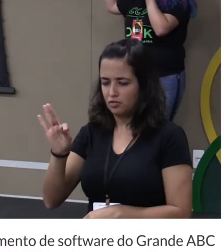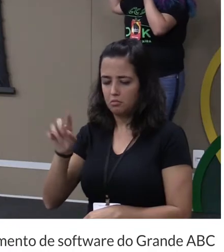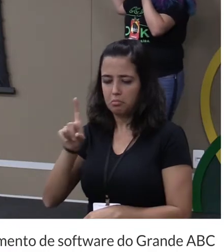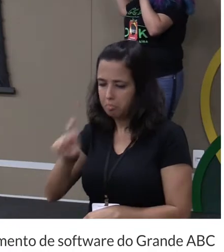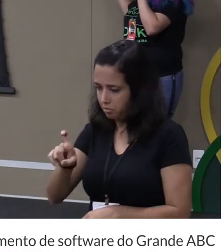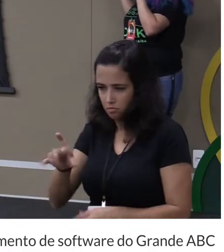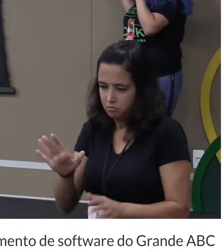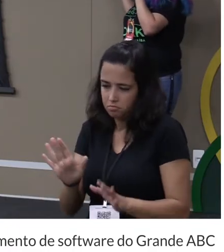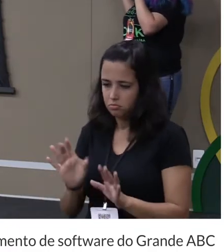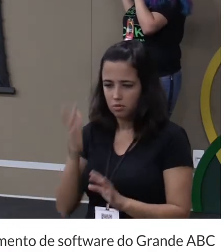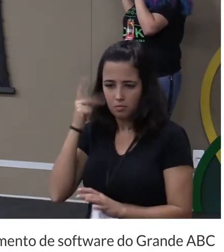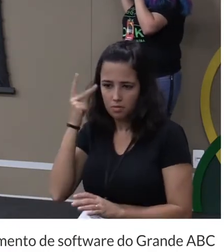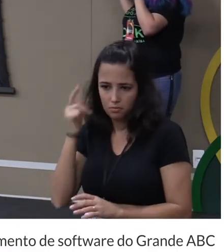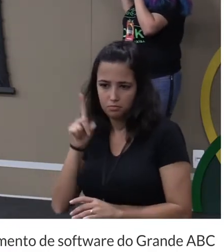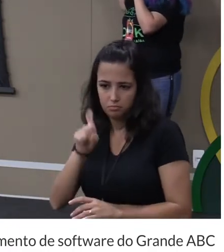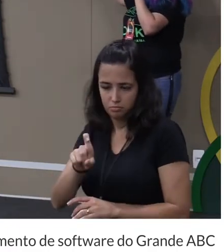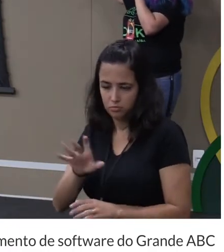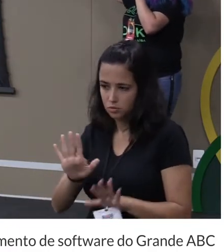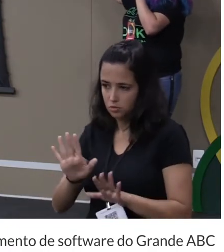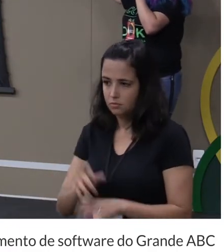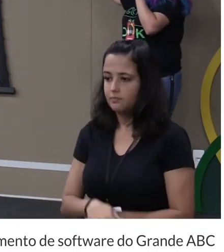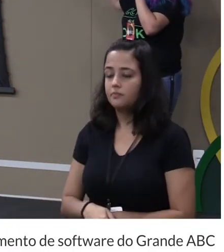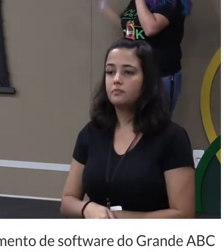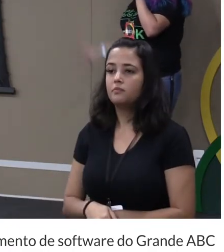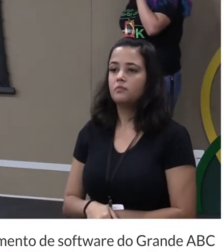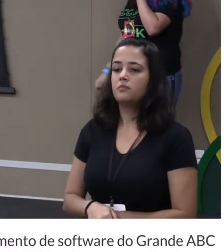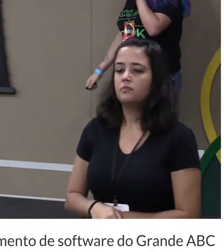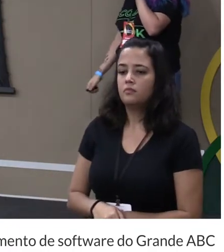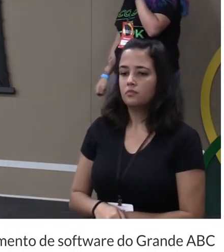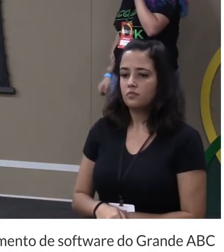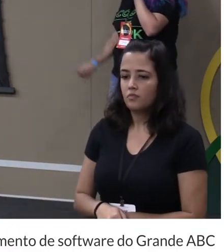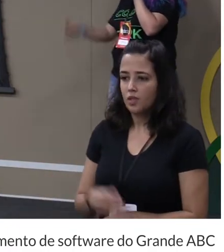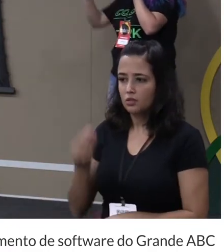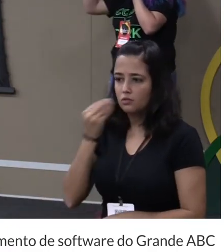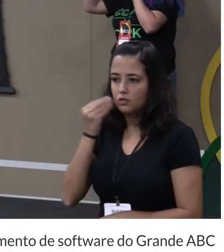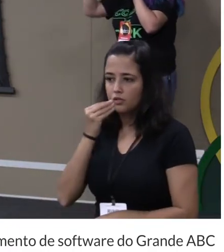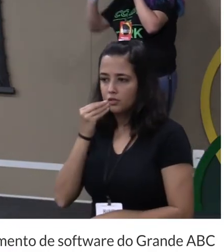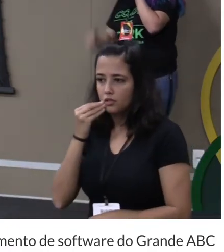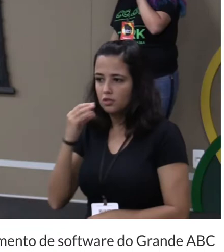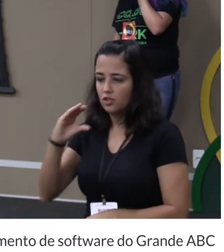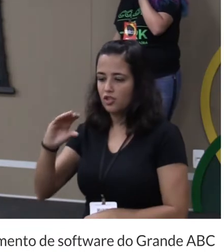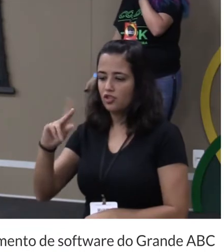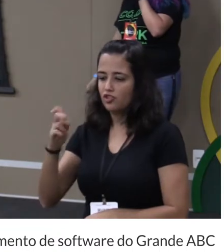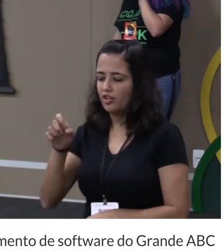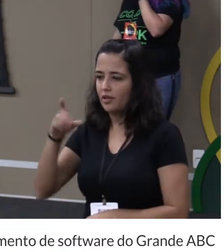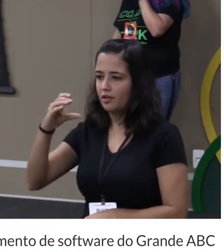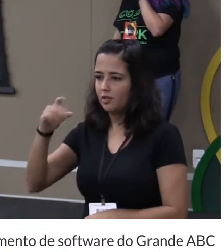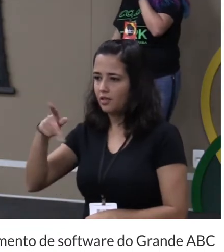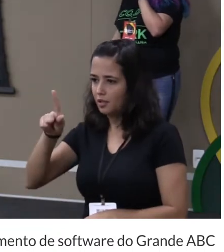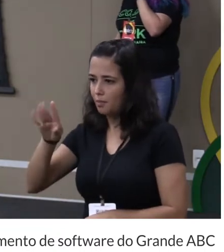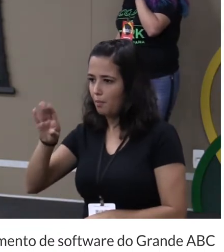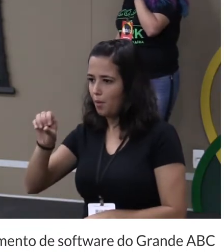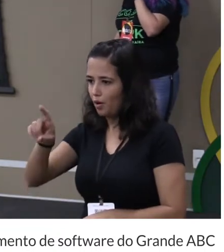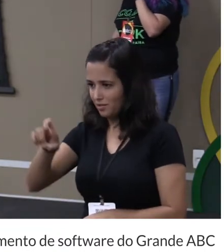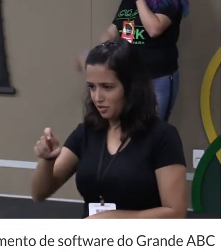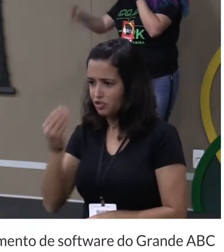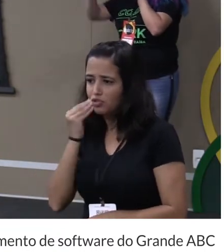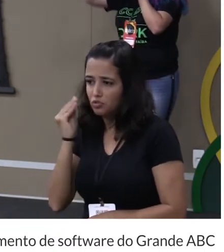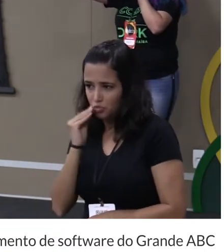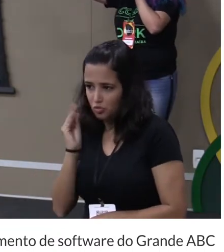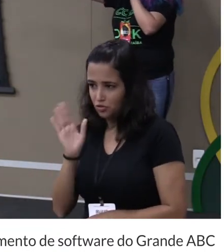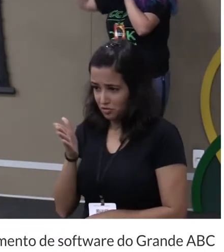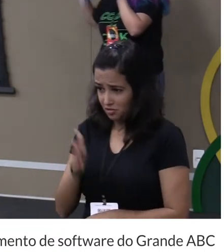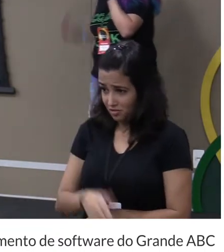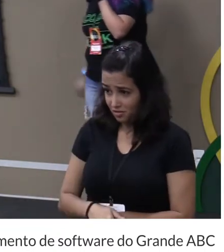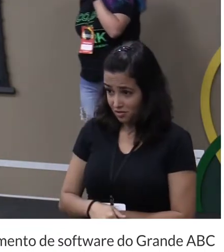select de boas selectzinho lindo maravilhoso testaram colocar um checkbox ali dentro alguém